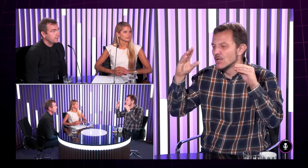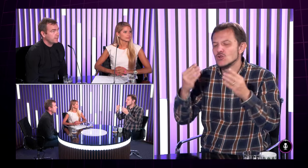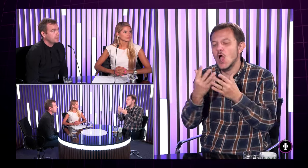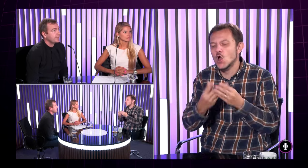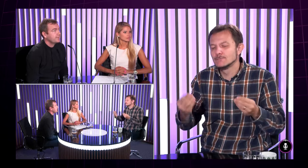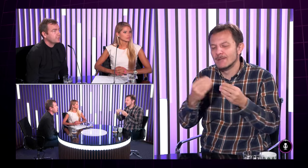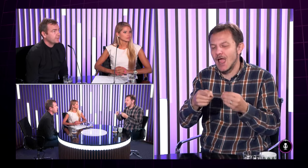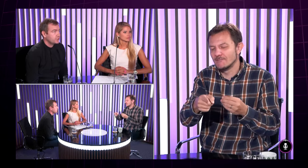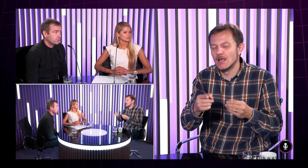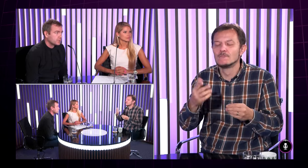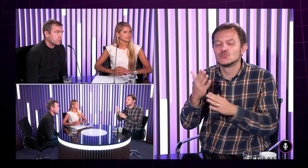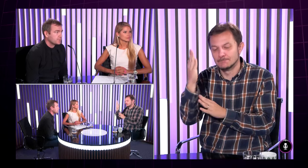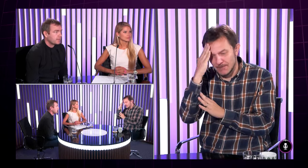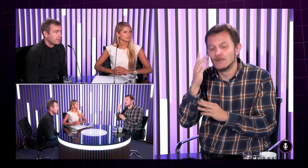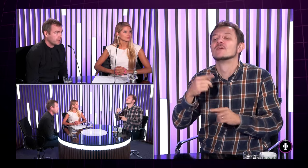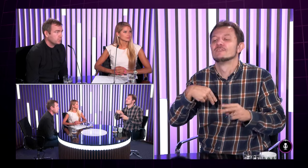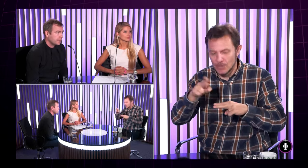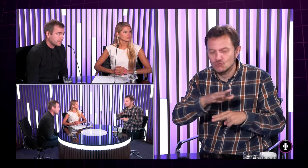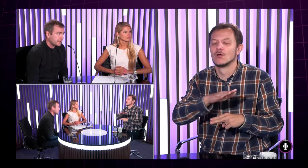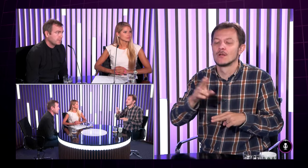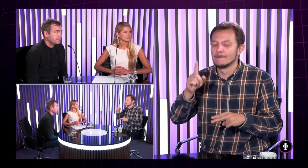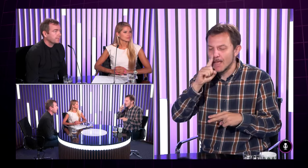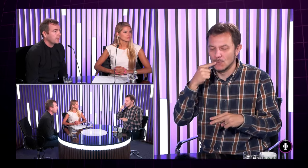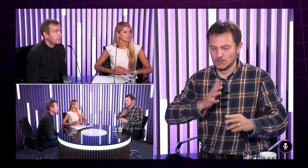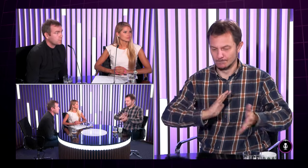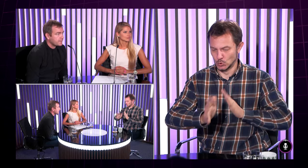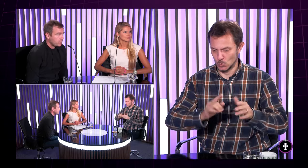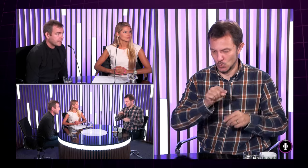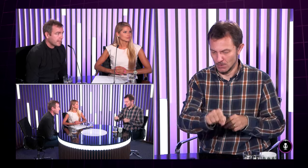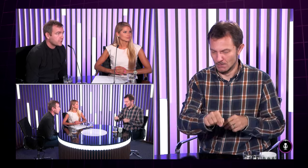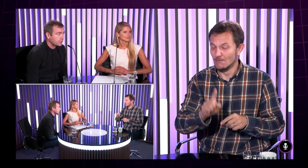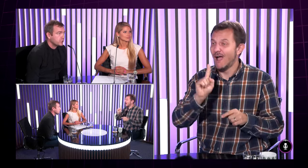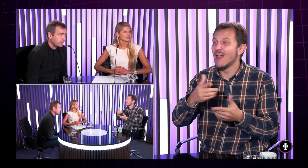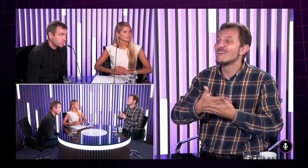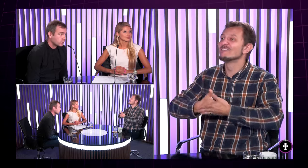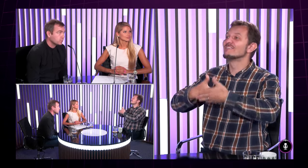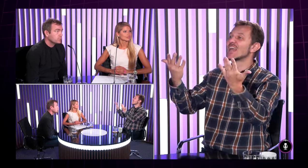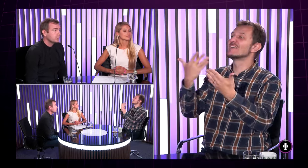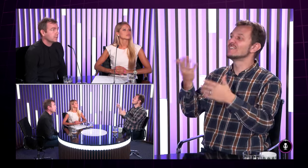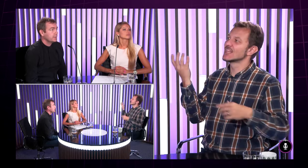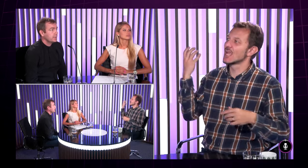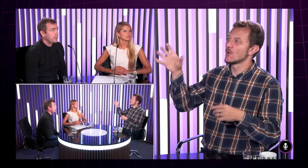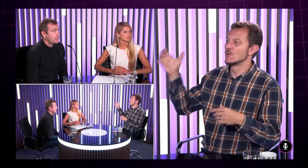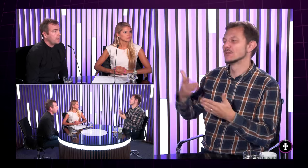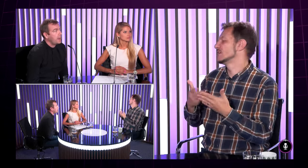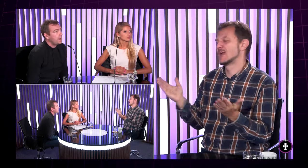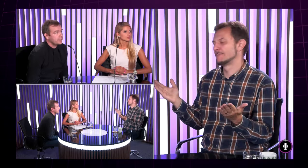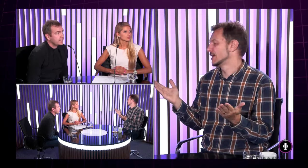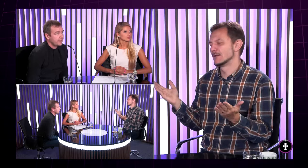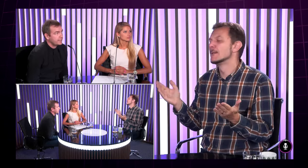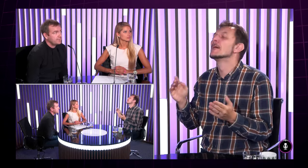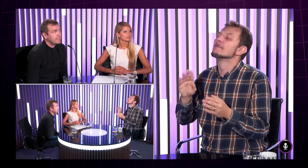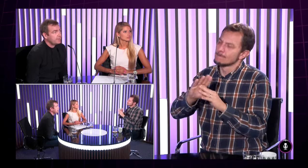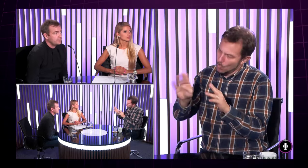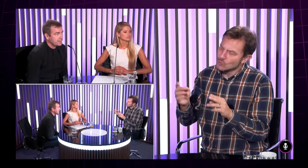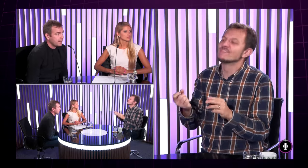tak večer väčšinou si rozprávajú pred spaním rozprávky tak že rodičia posunkujú ale